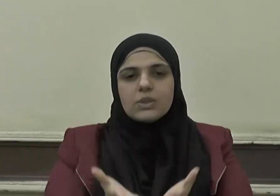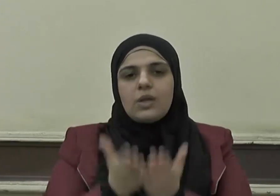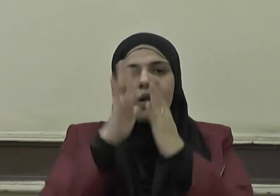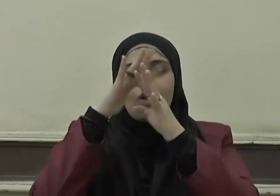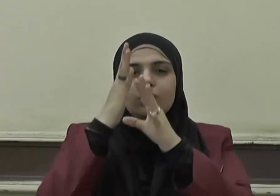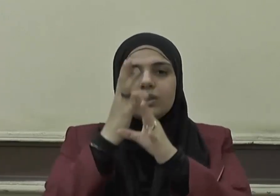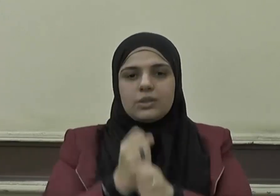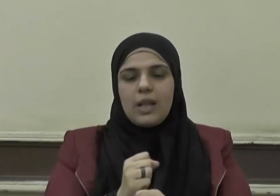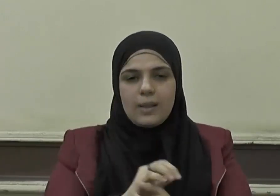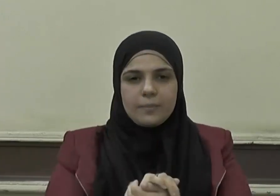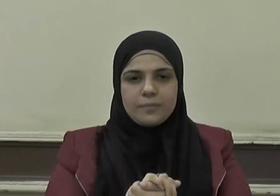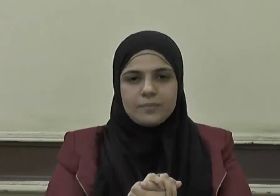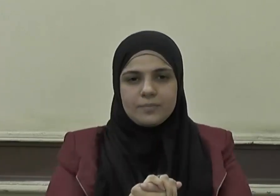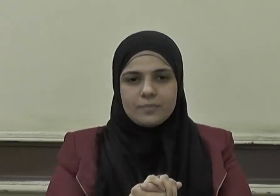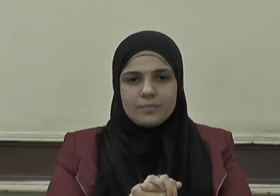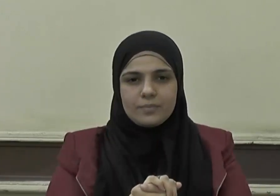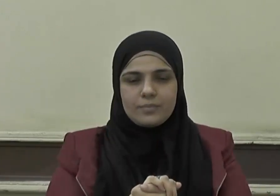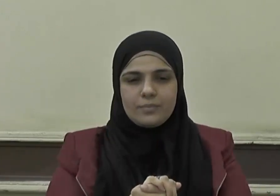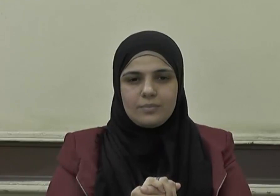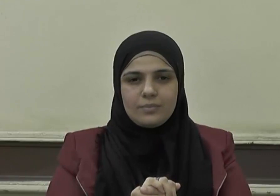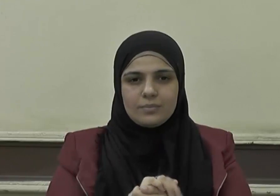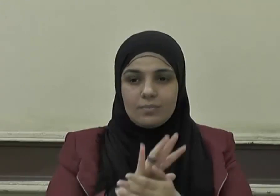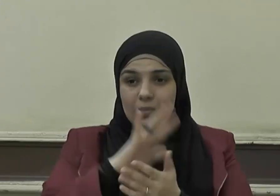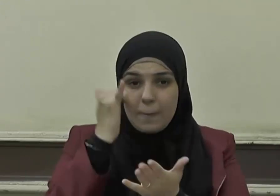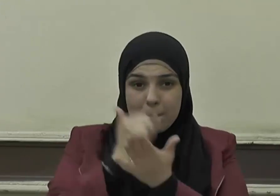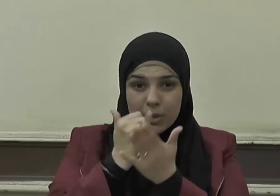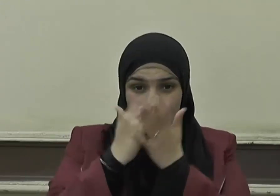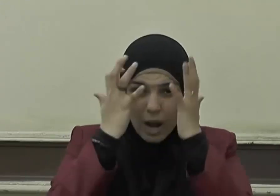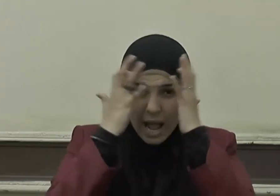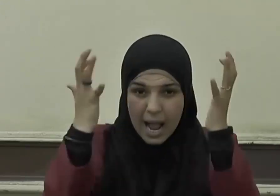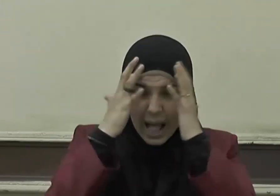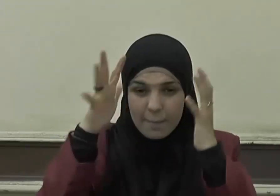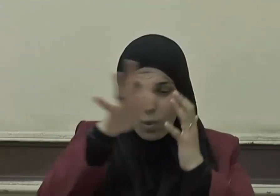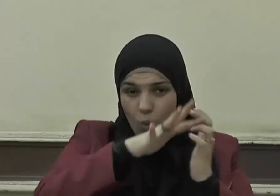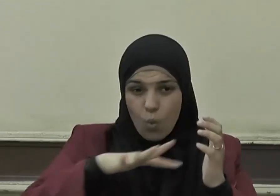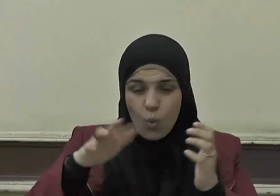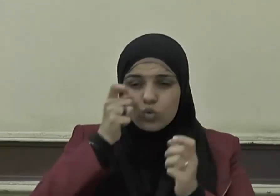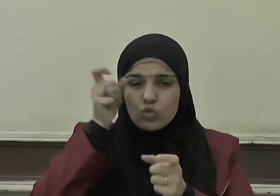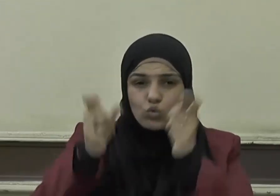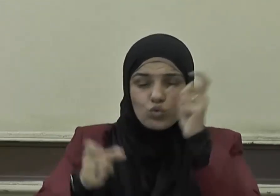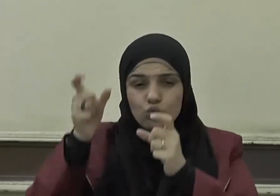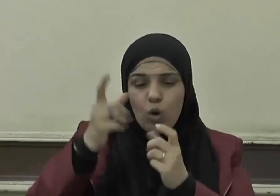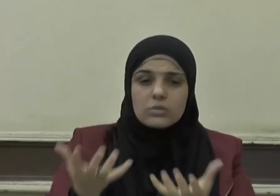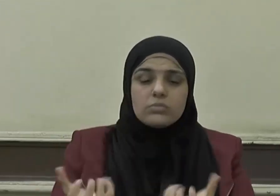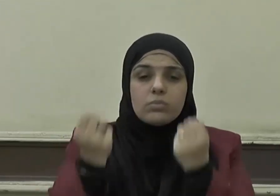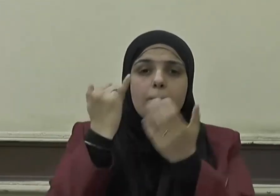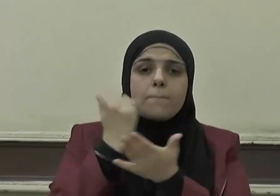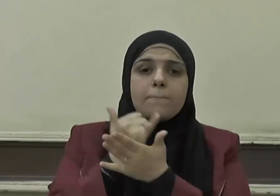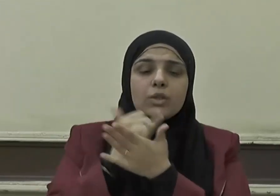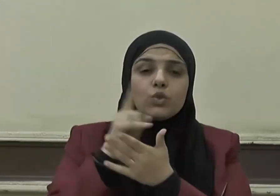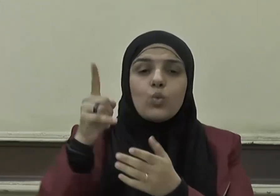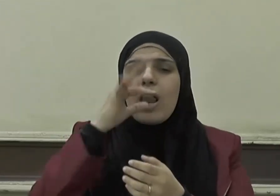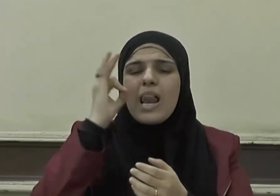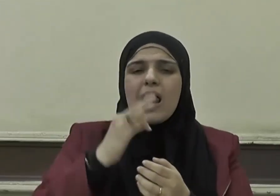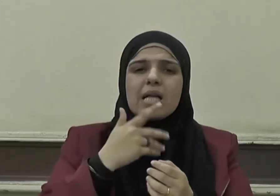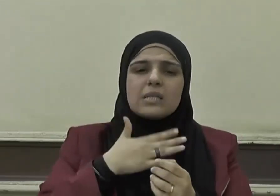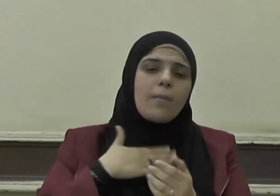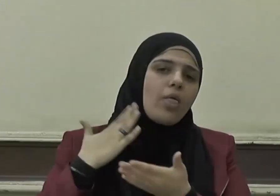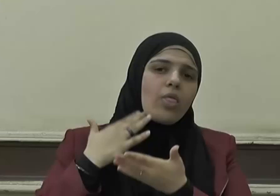عليه وسلم يحمل هذا العلم من كل خلف عدوله ينفون عنه انتحال